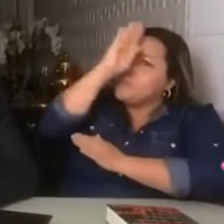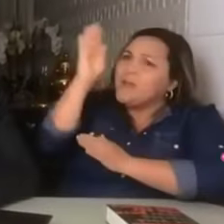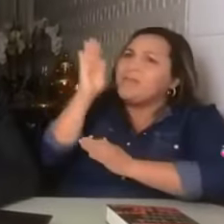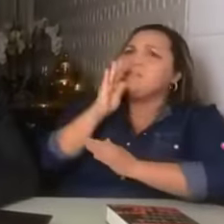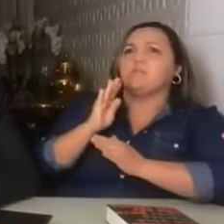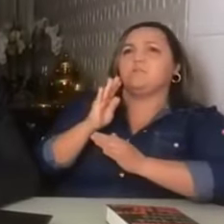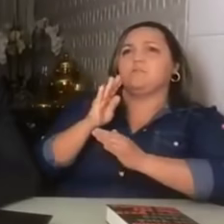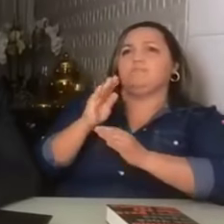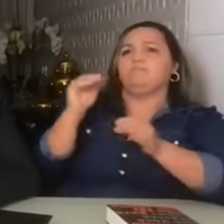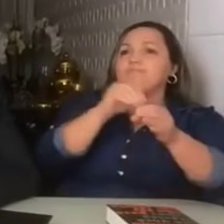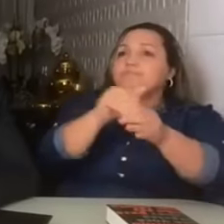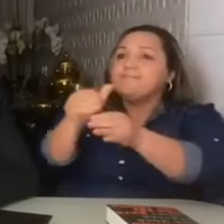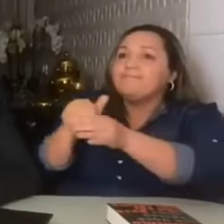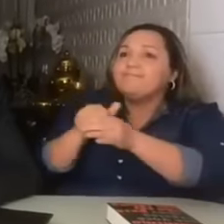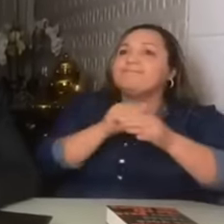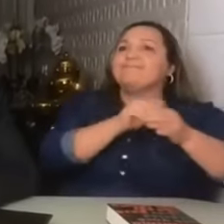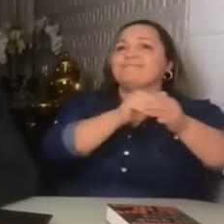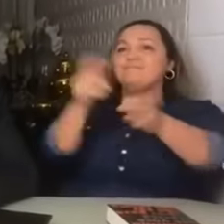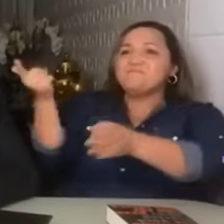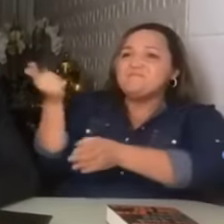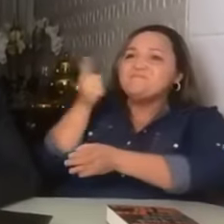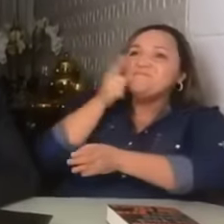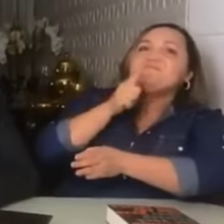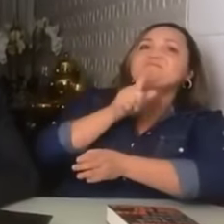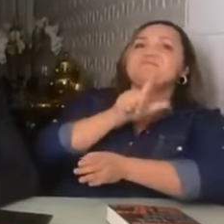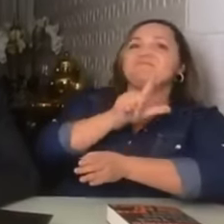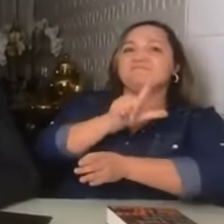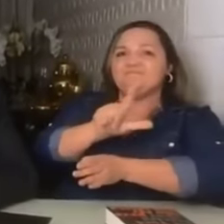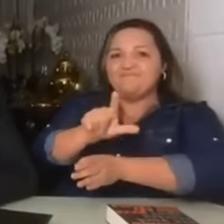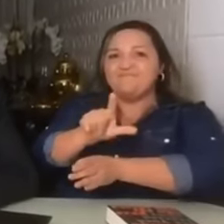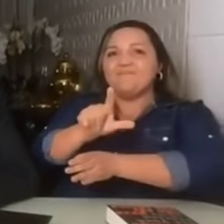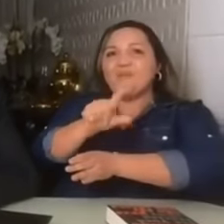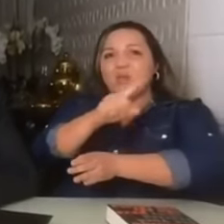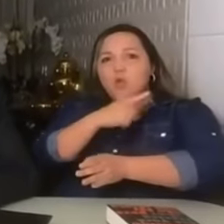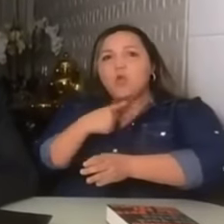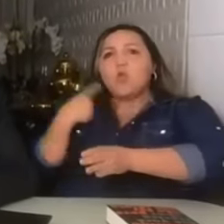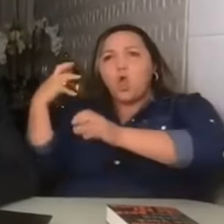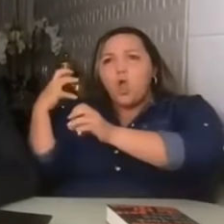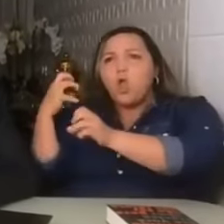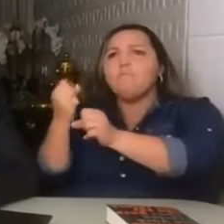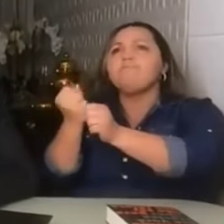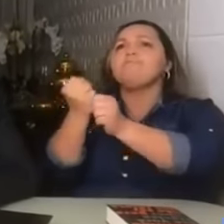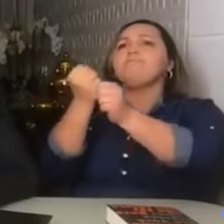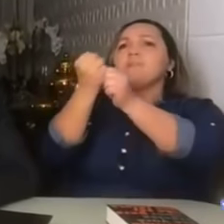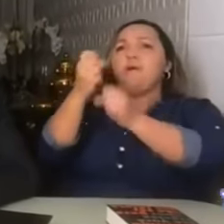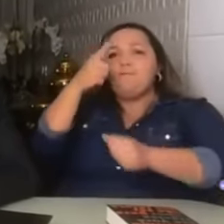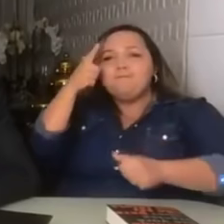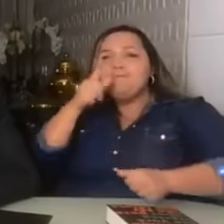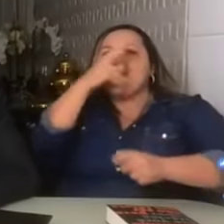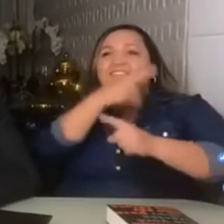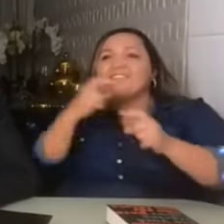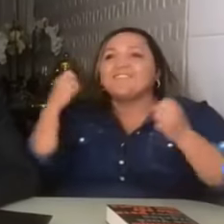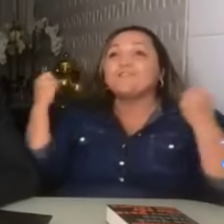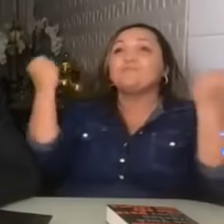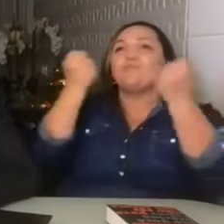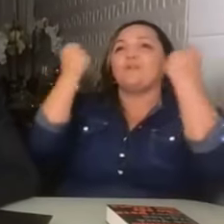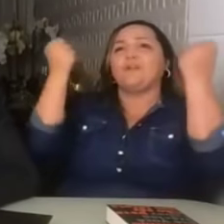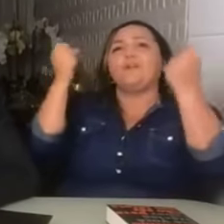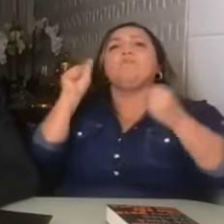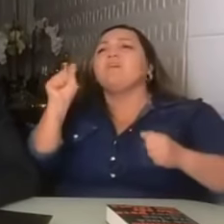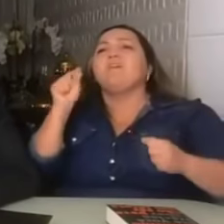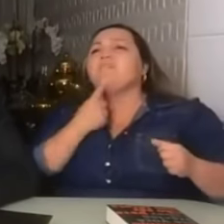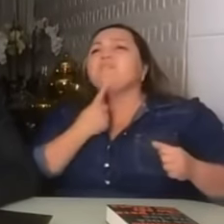se abriram. Nós fomos declarados vencedores desse pleito. E o que eu mais quero